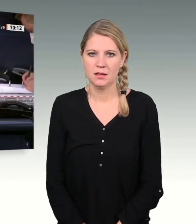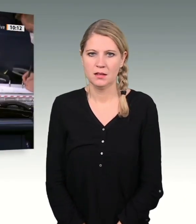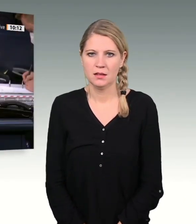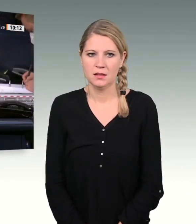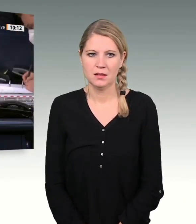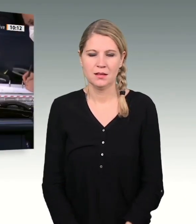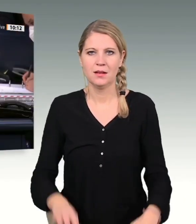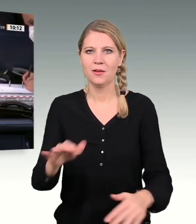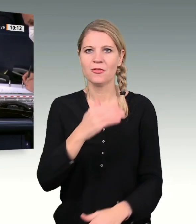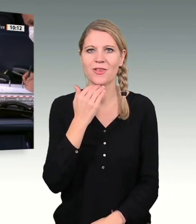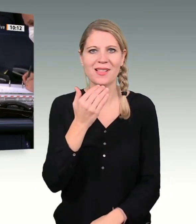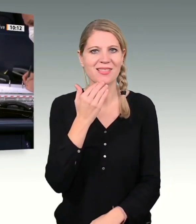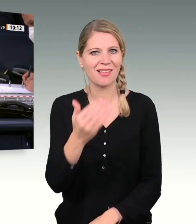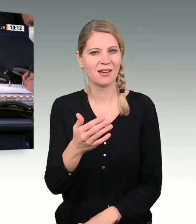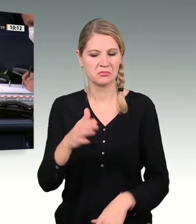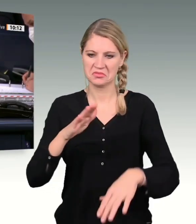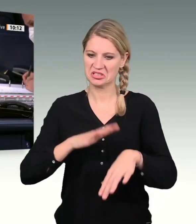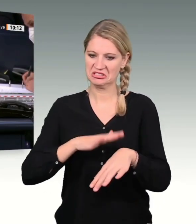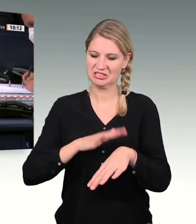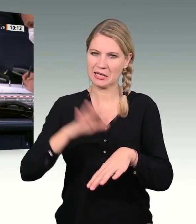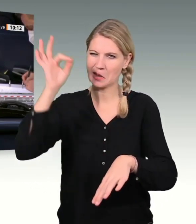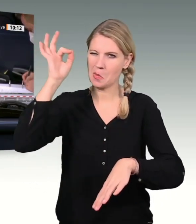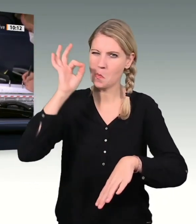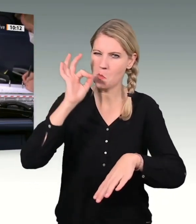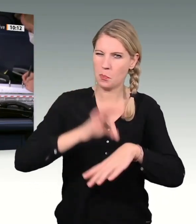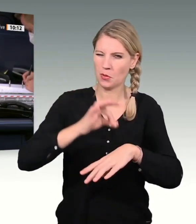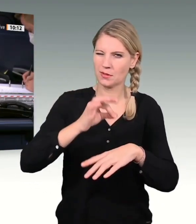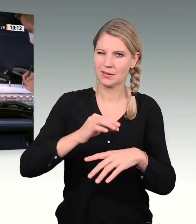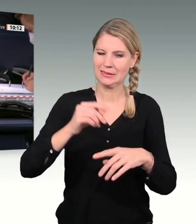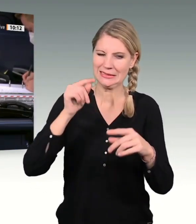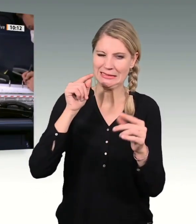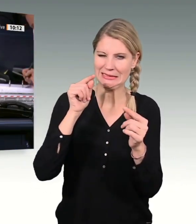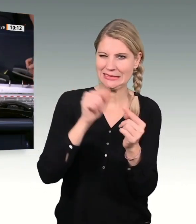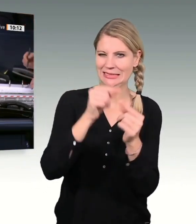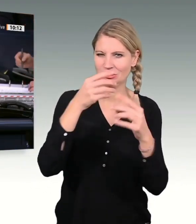Vielen Dank. Das war übrigens zeitlich eine Punktlandung. Herzlichen Glückwunsch dazu.